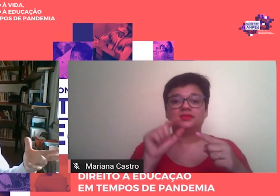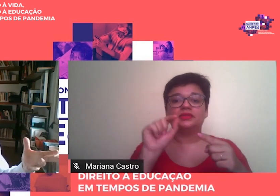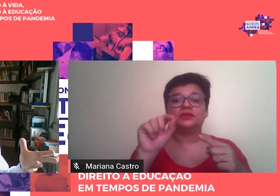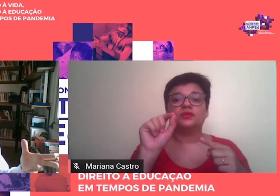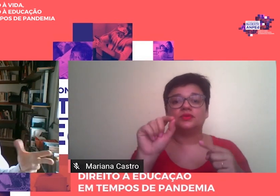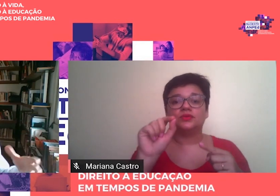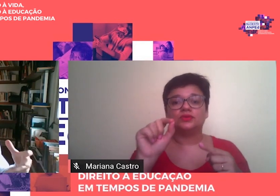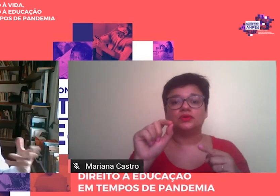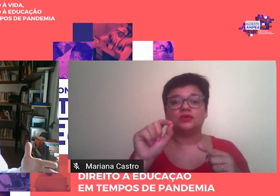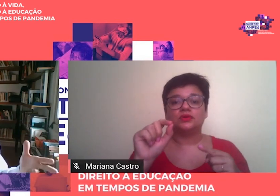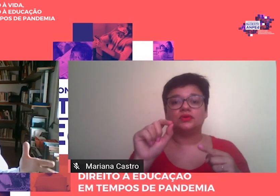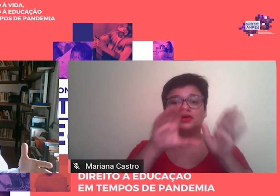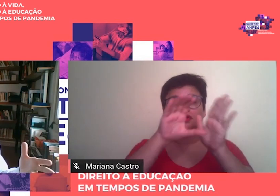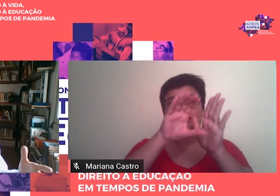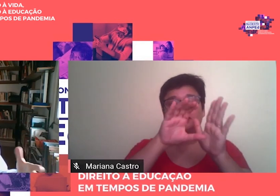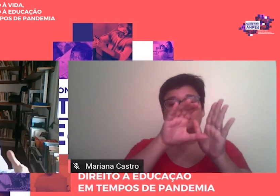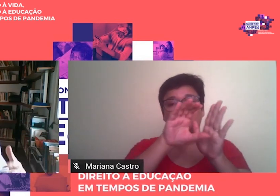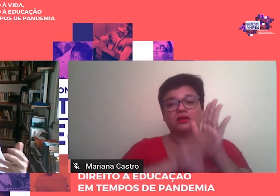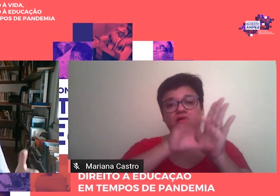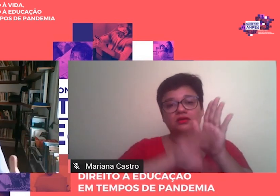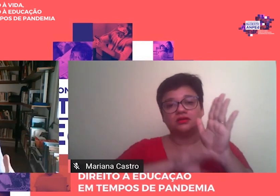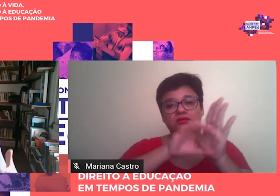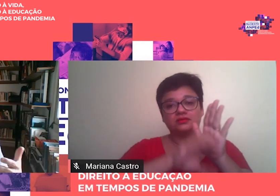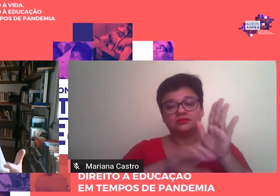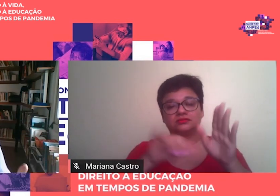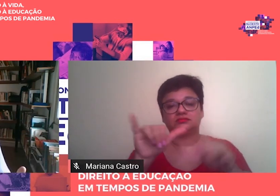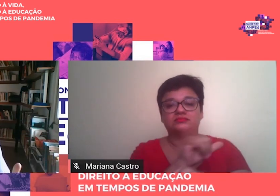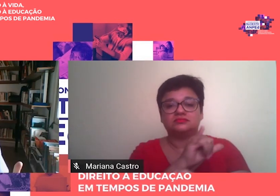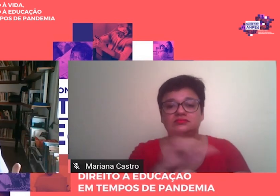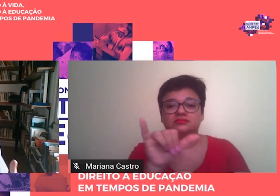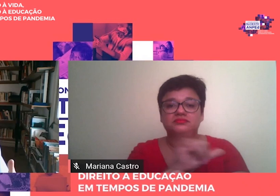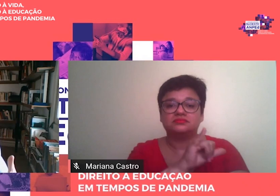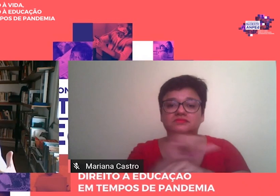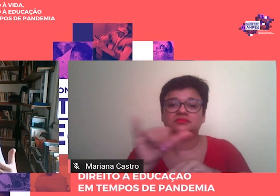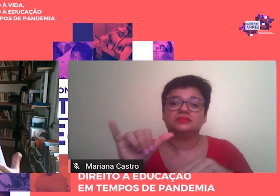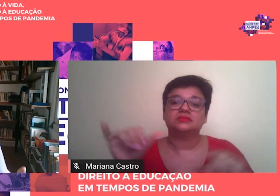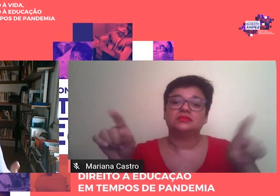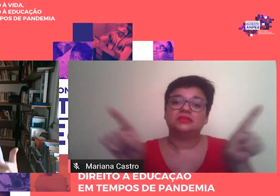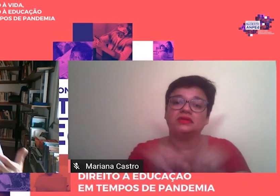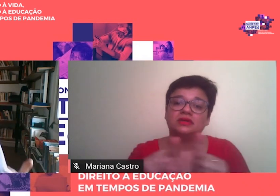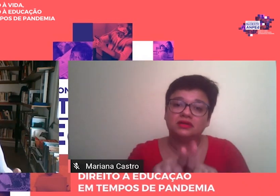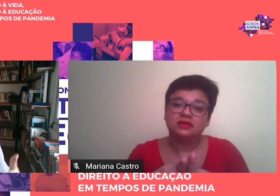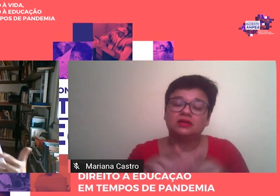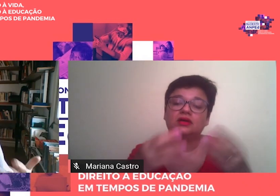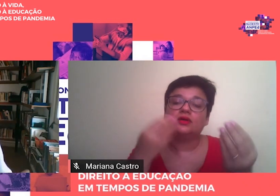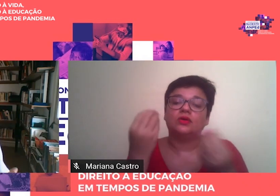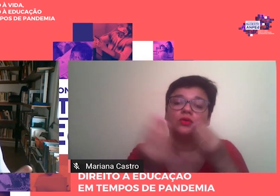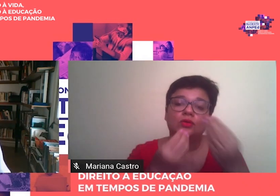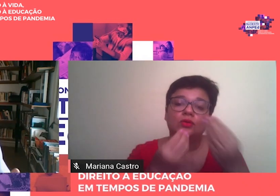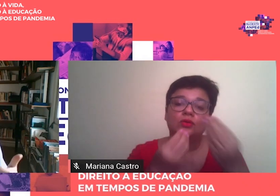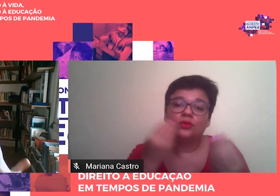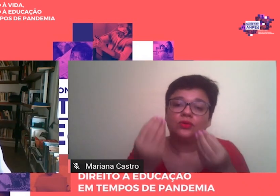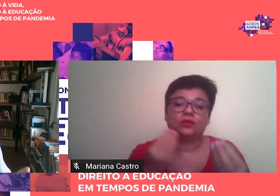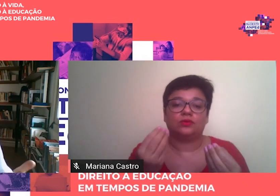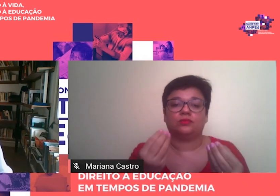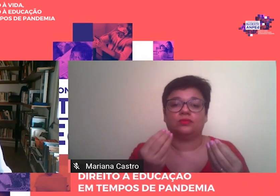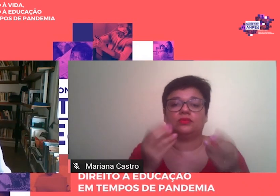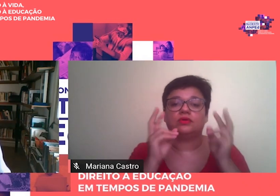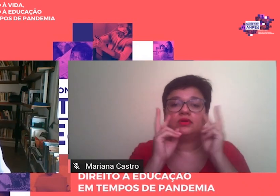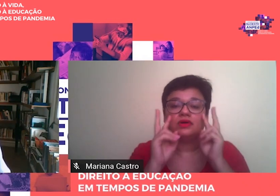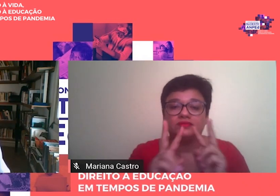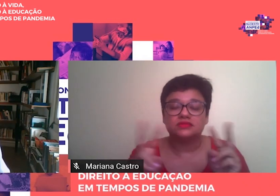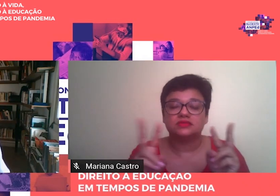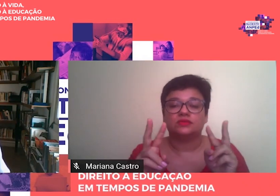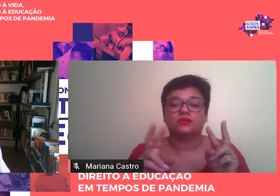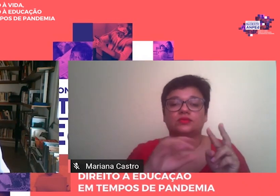concepção, né, elaborada, mas estava me referindo ao modo como essa visão foi